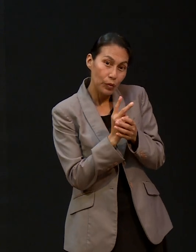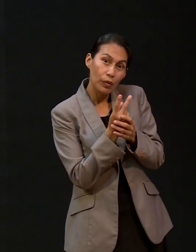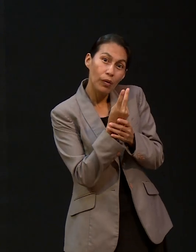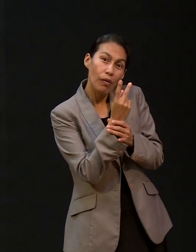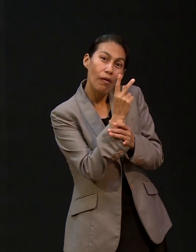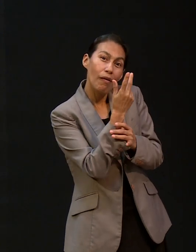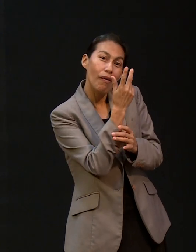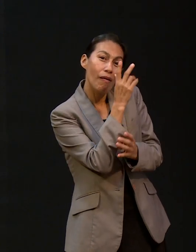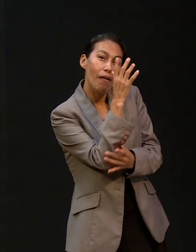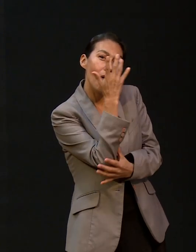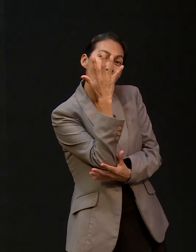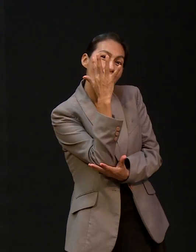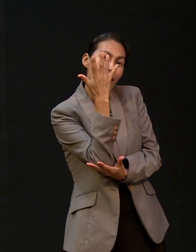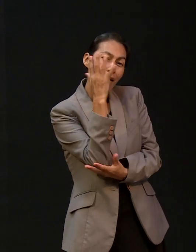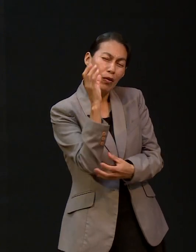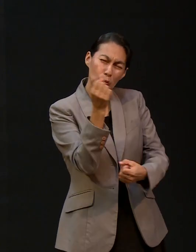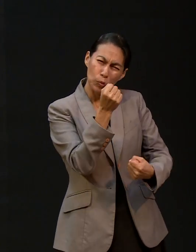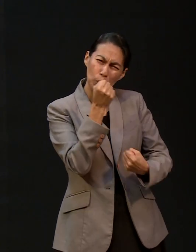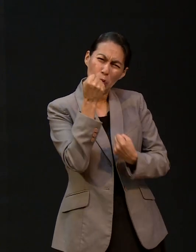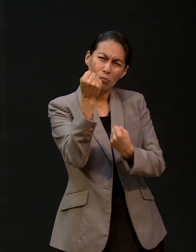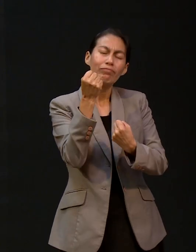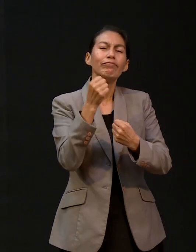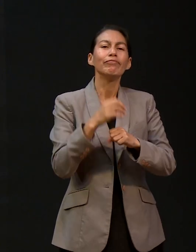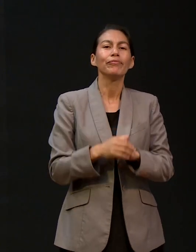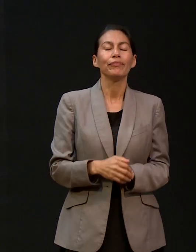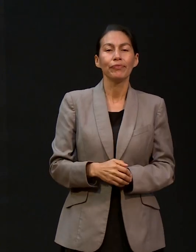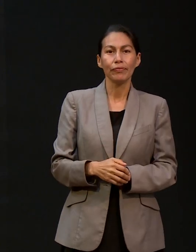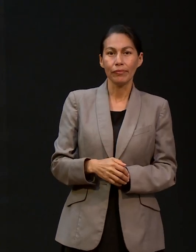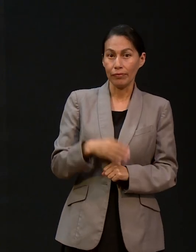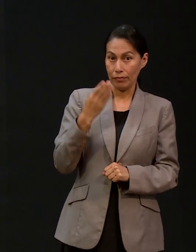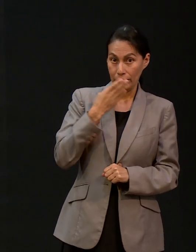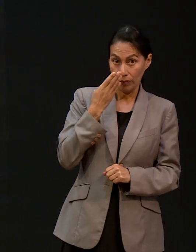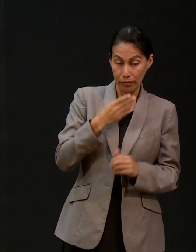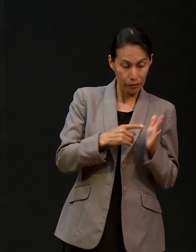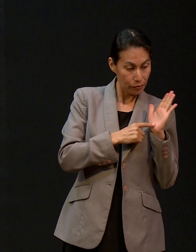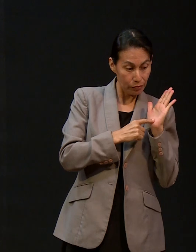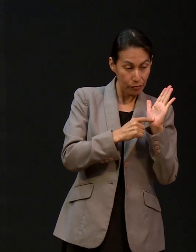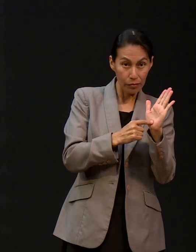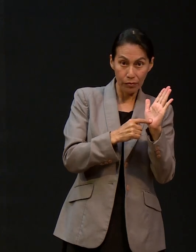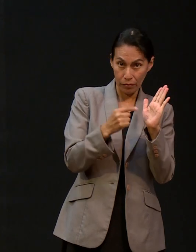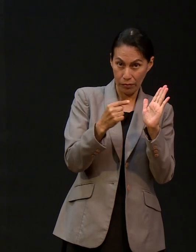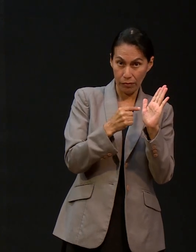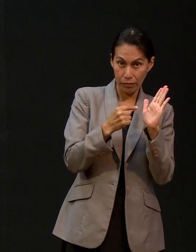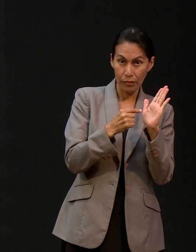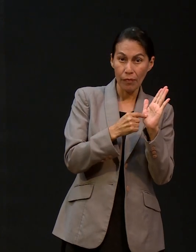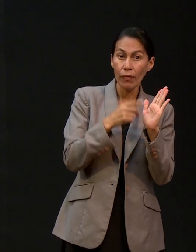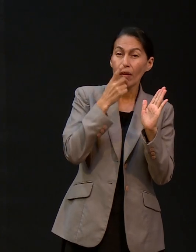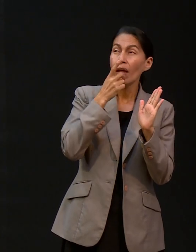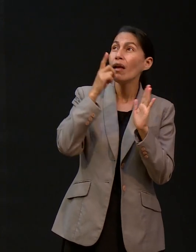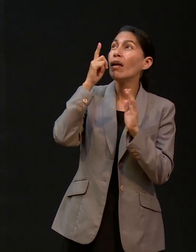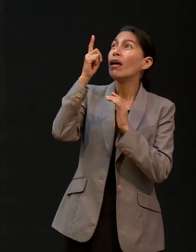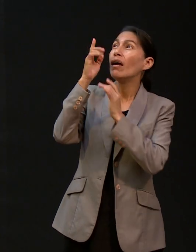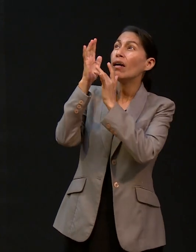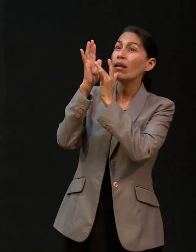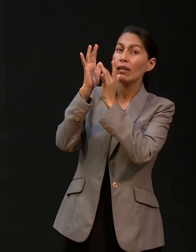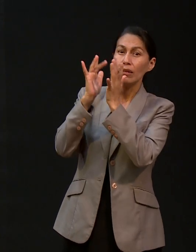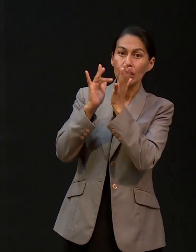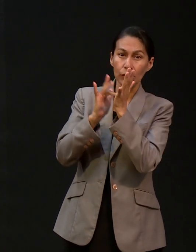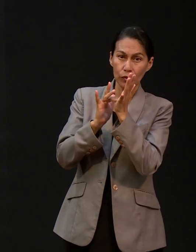poderoso árbol. La Biblia nos dice a través claramente de las palabras de Jesús,